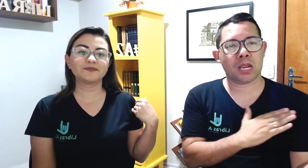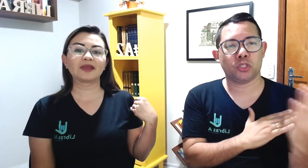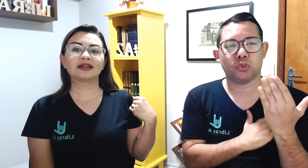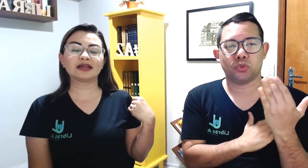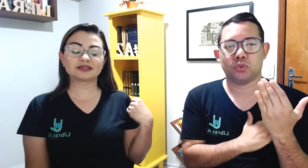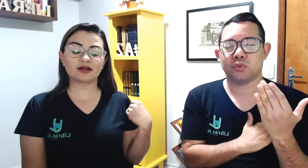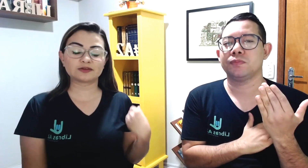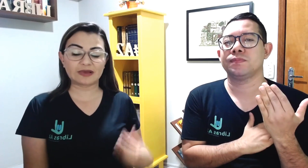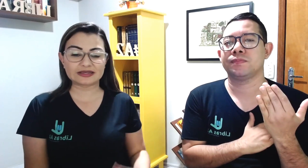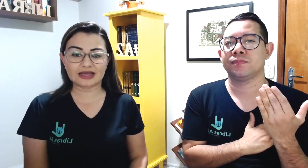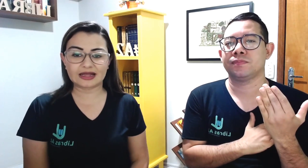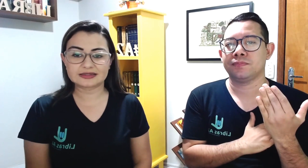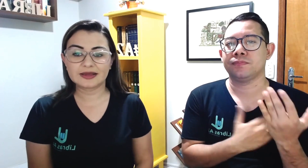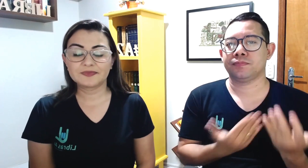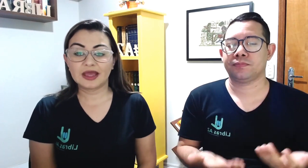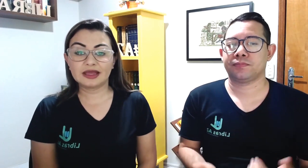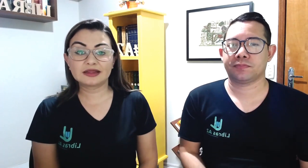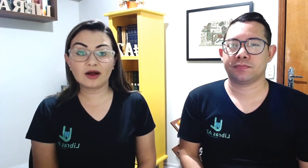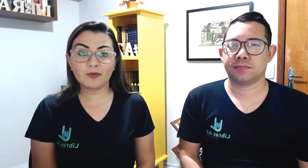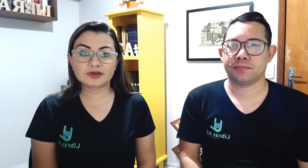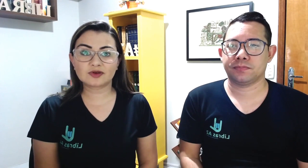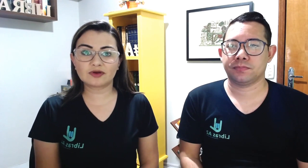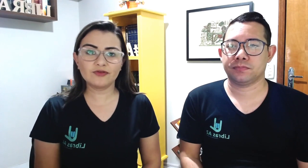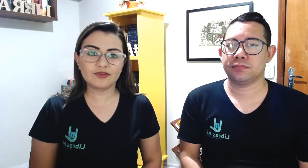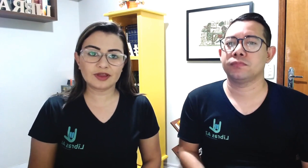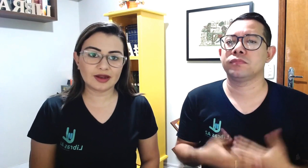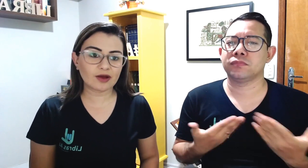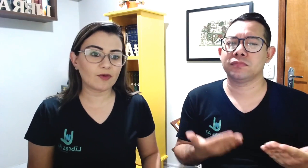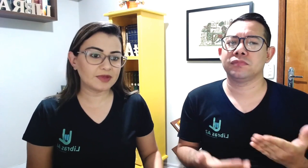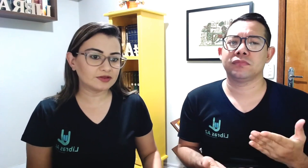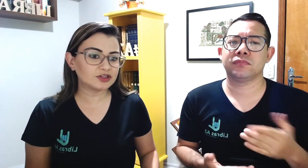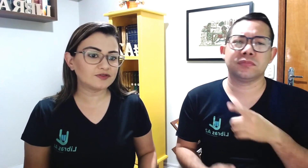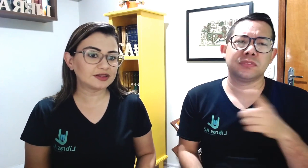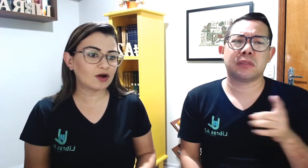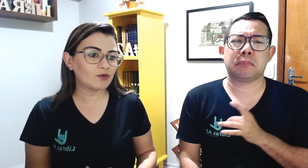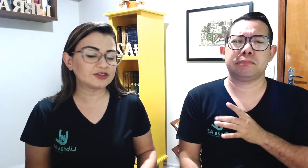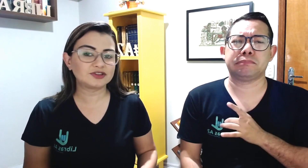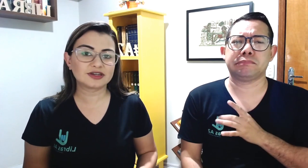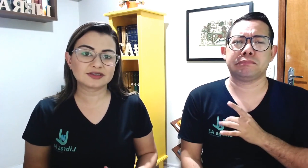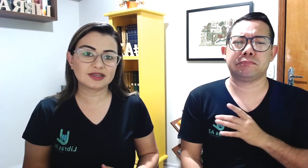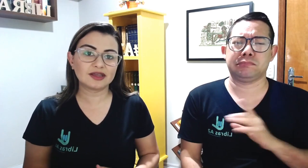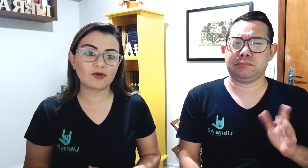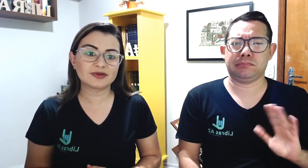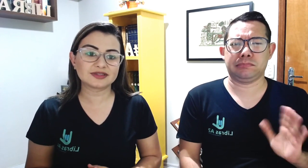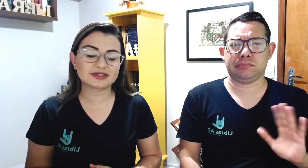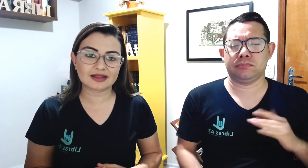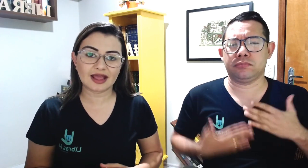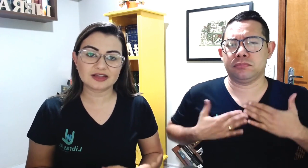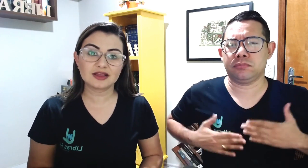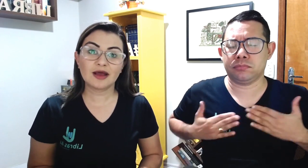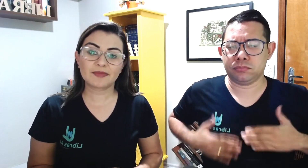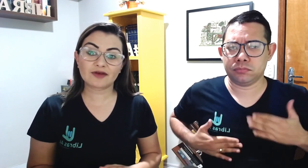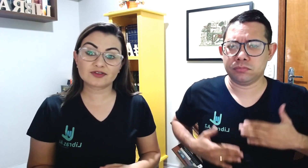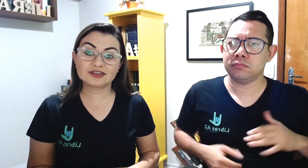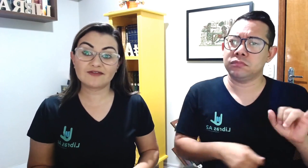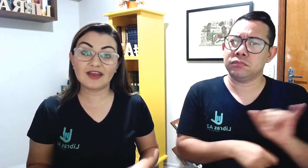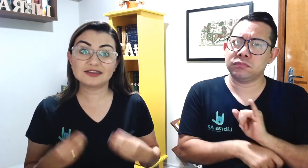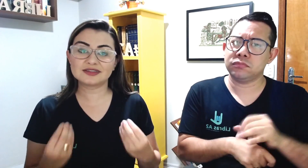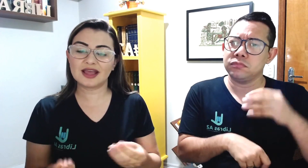nas aulas passadas. Então, pessoal, não fique, né, com medo, a gente vai dar algumas dicas aqui, algumas estratégias, pra você vencer